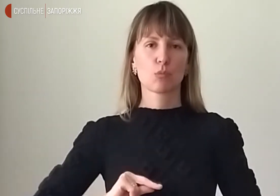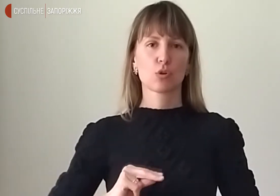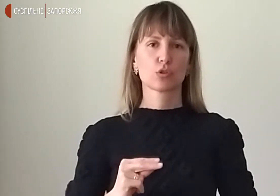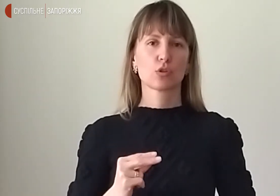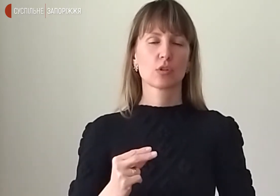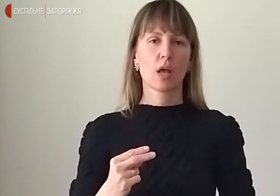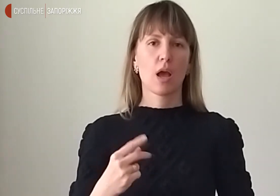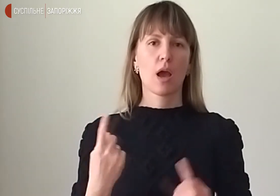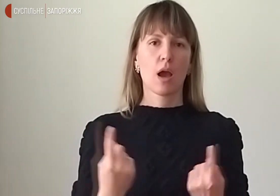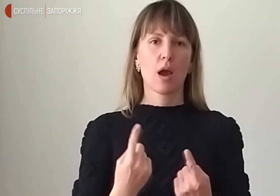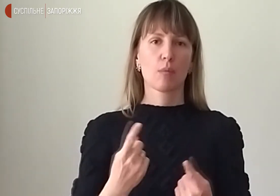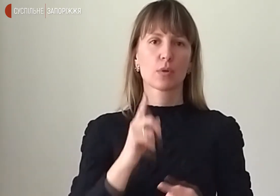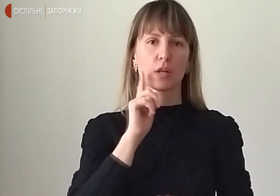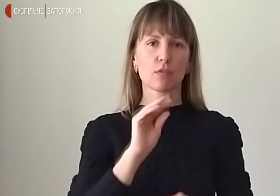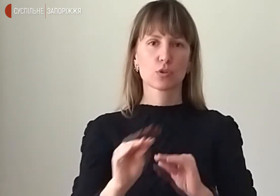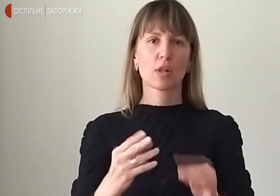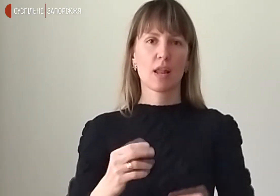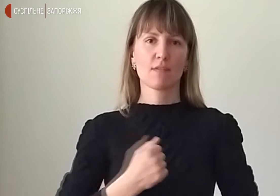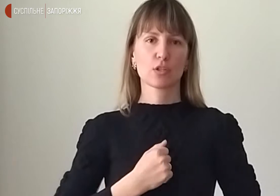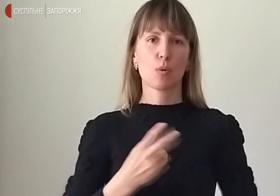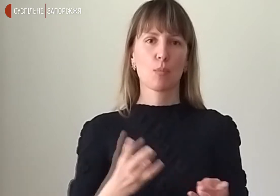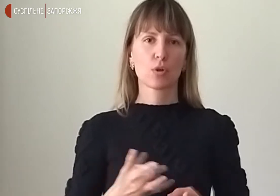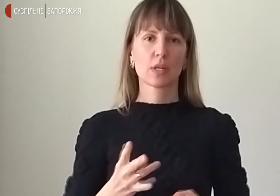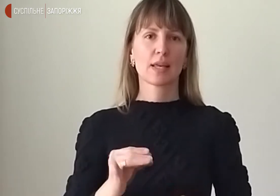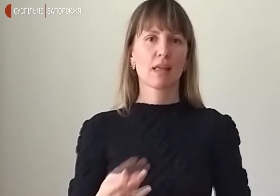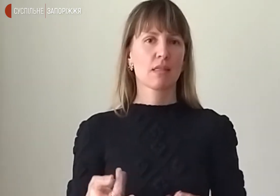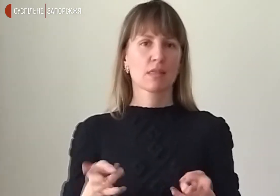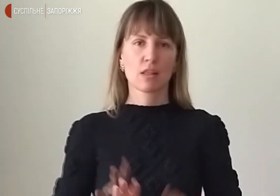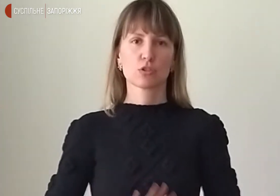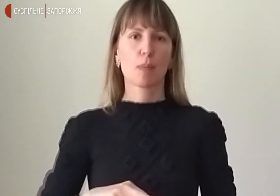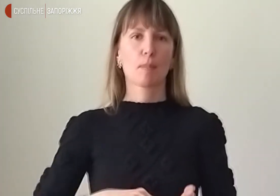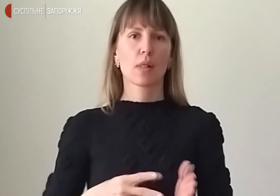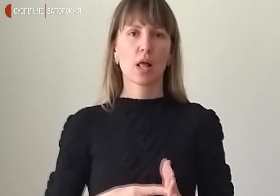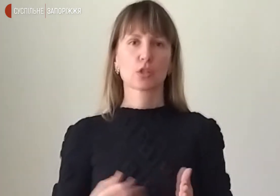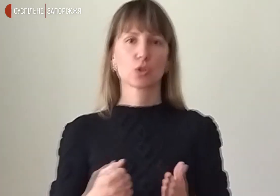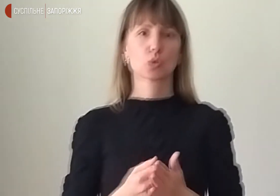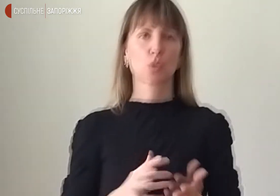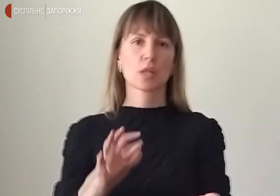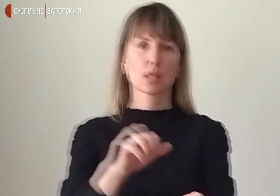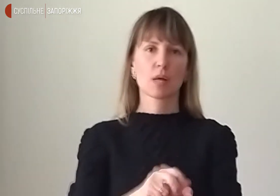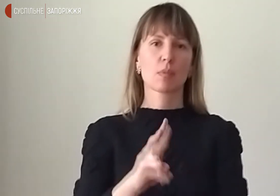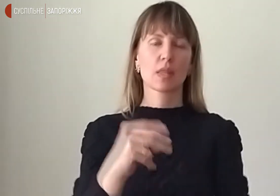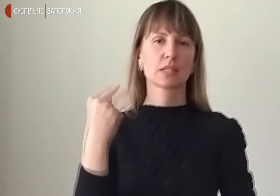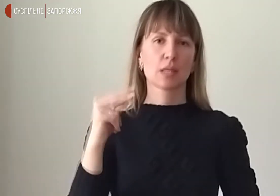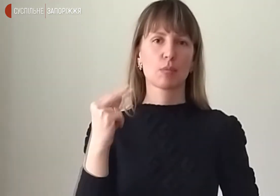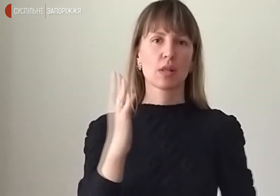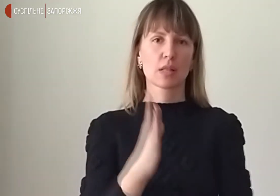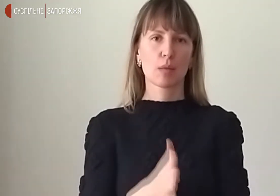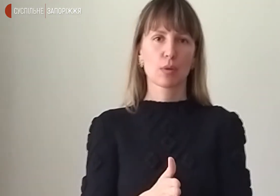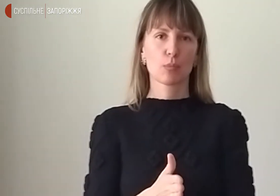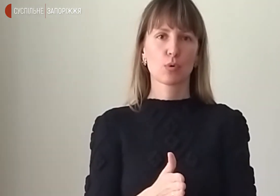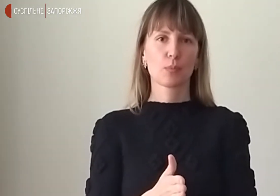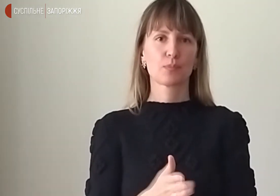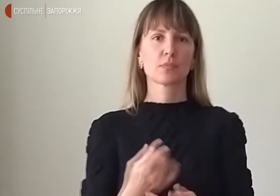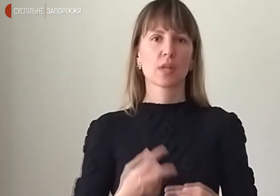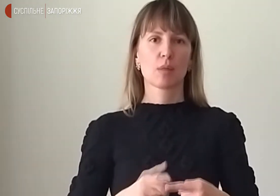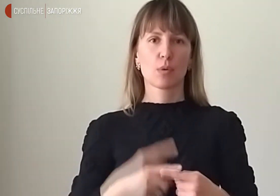інфраструктуру для військових потреб та не полушають плани щодо наступу на Запорізького напрямку. Про це подивив